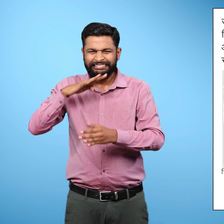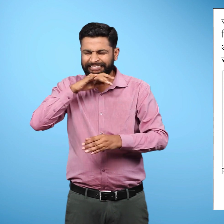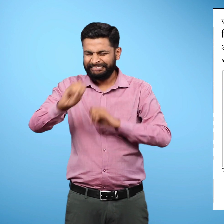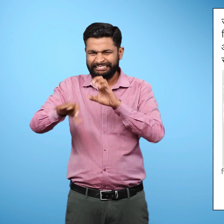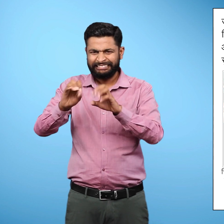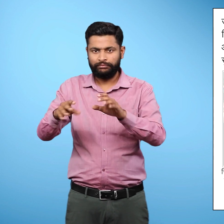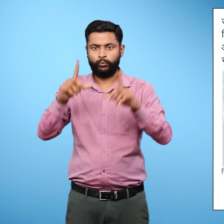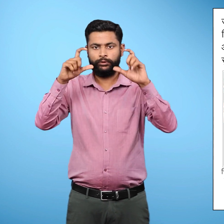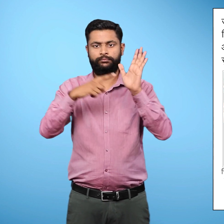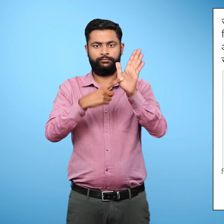तस्वीर दिखाई गई है.